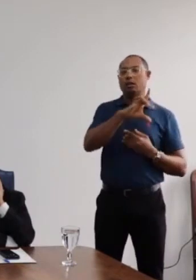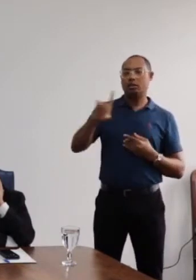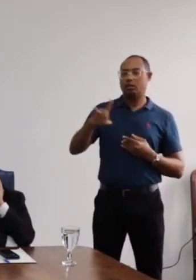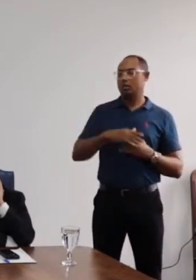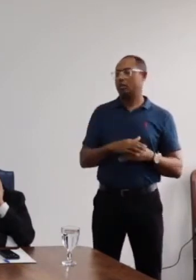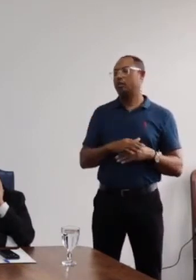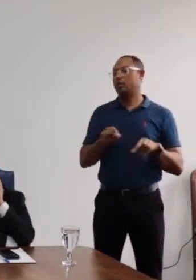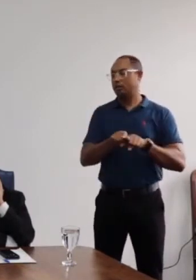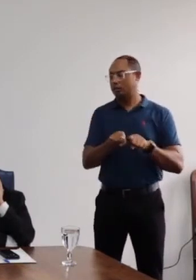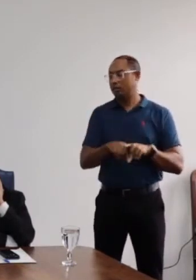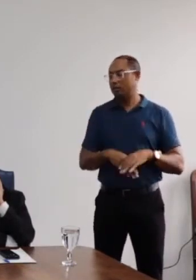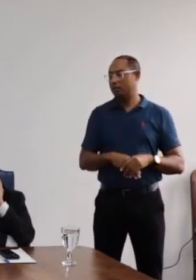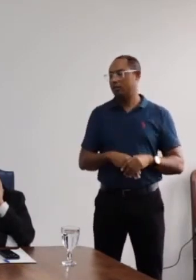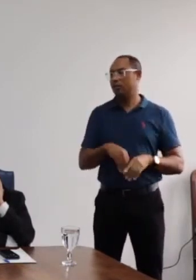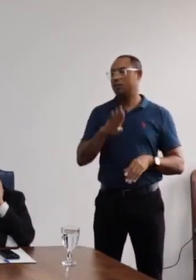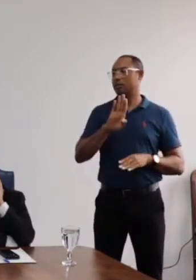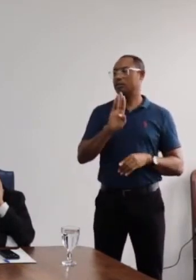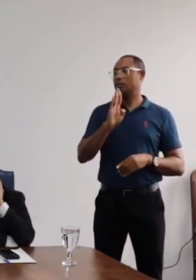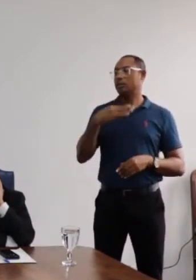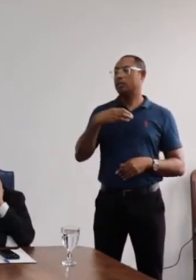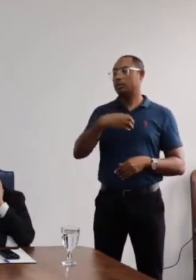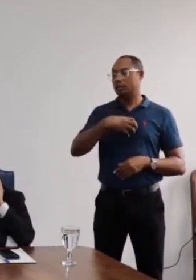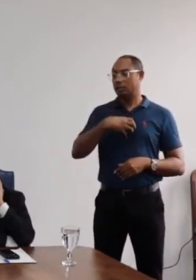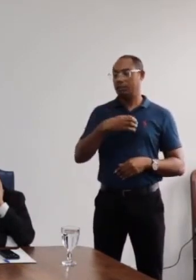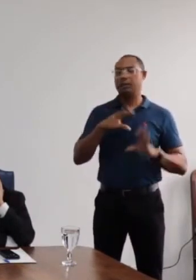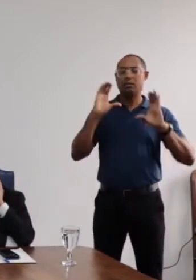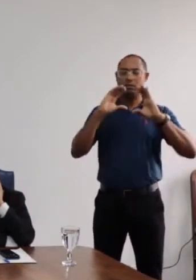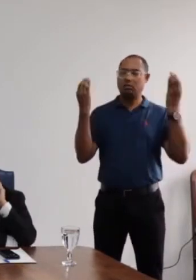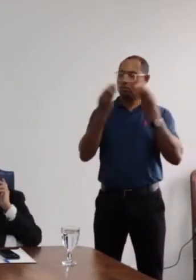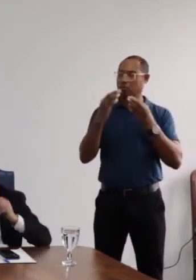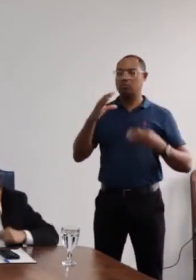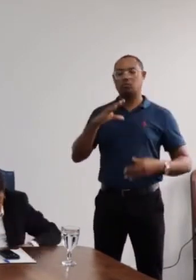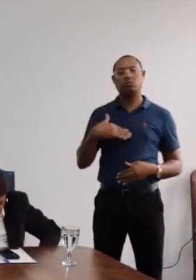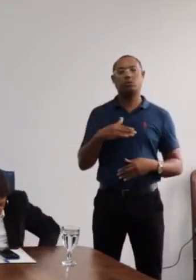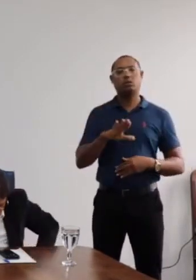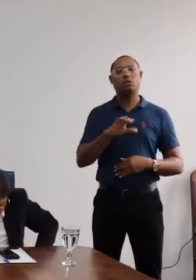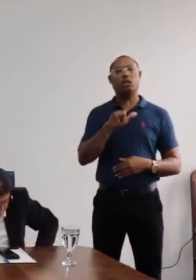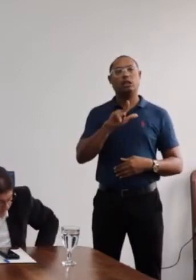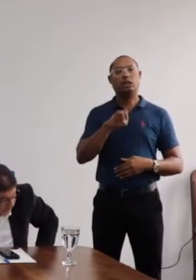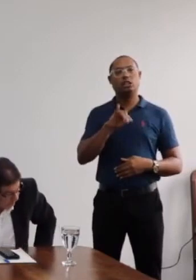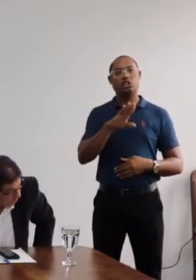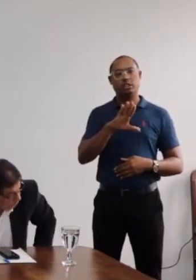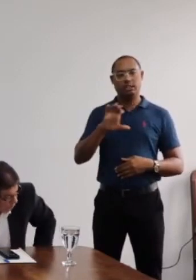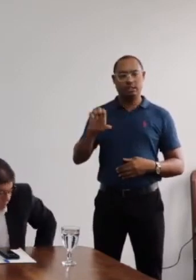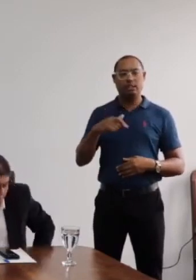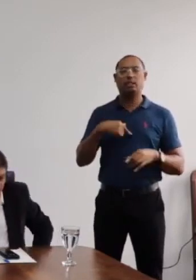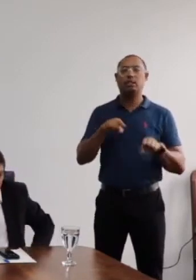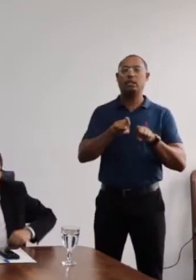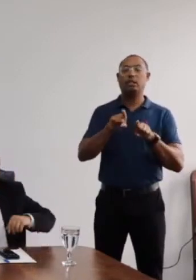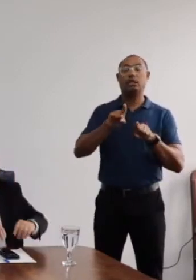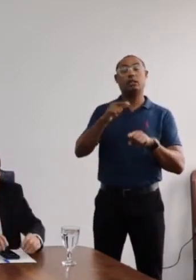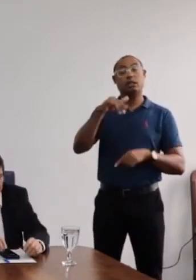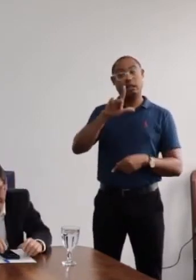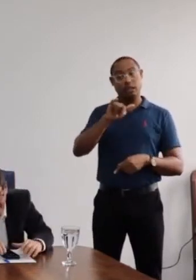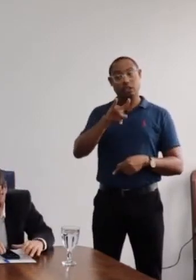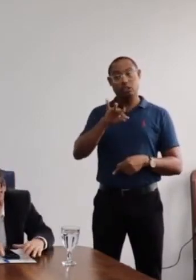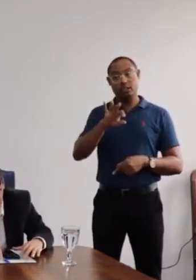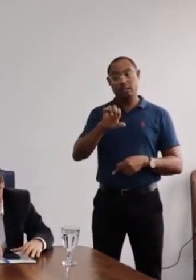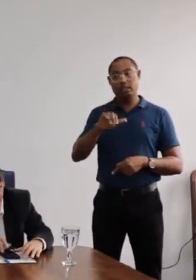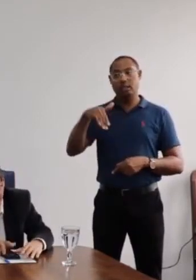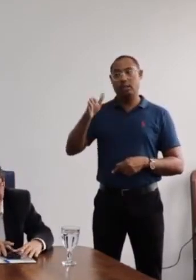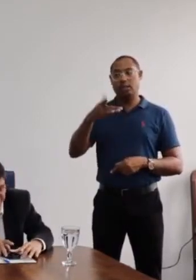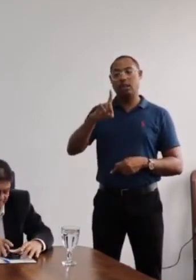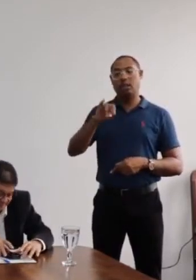bancada da Bahia, no Congresso Nacional, deputada Alice da Mata, e estamos aguardando, portanto, a liberação desse